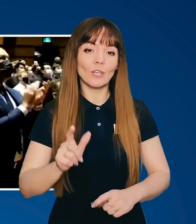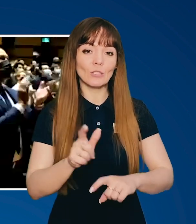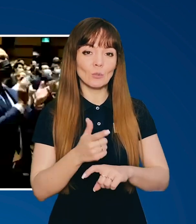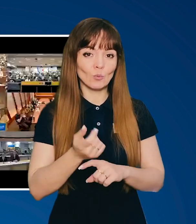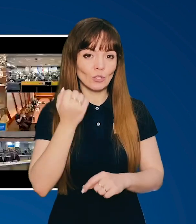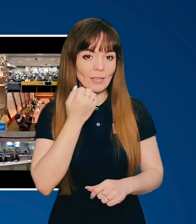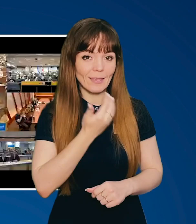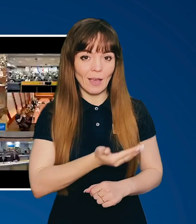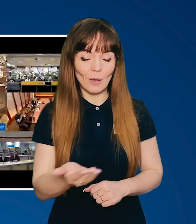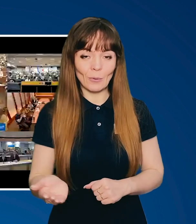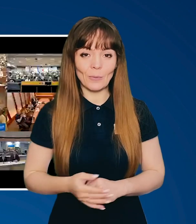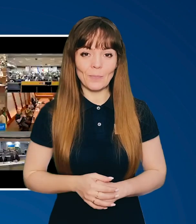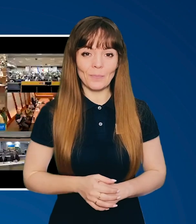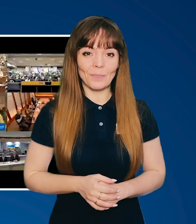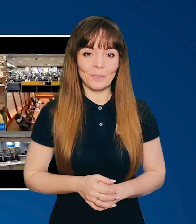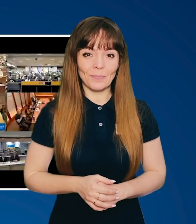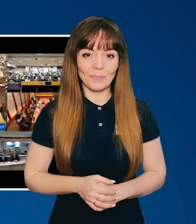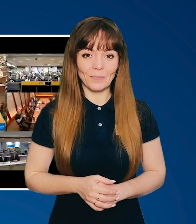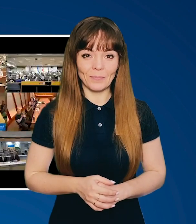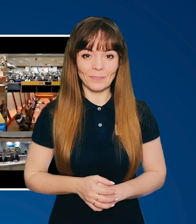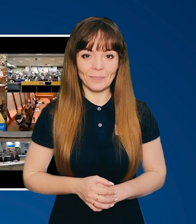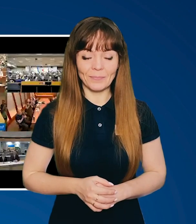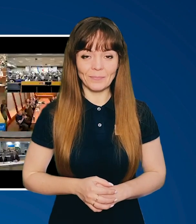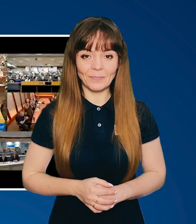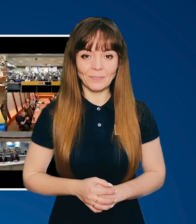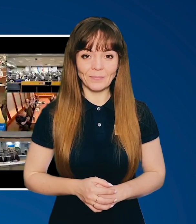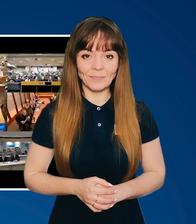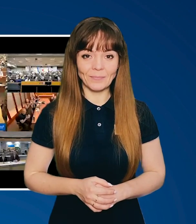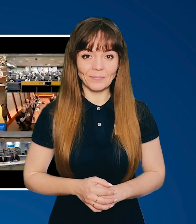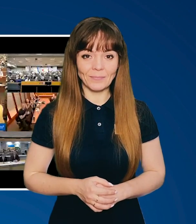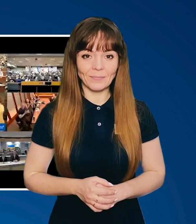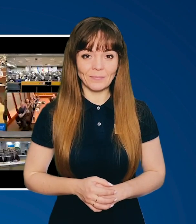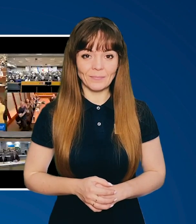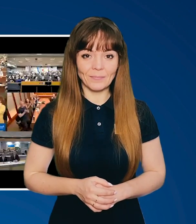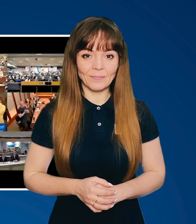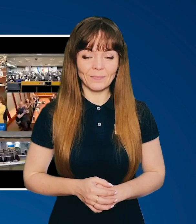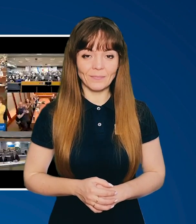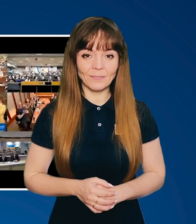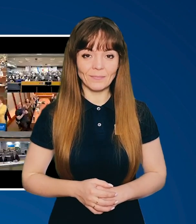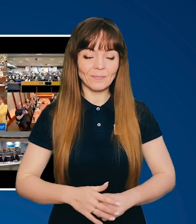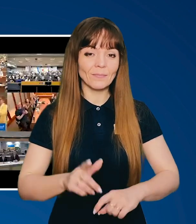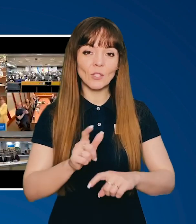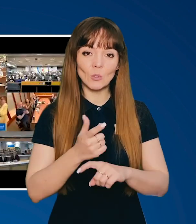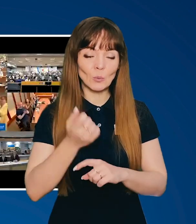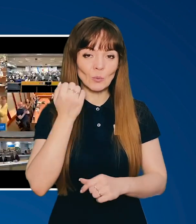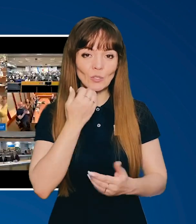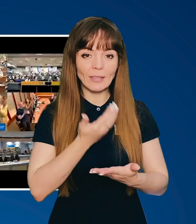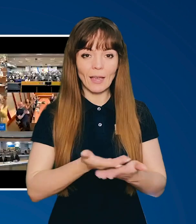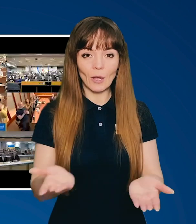Дуже дякую. Дякую. Для нас це велика честь. Для всіх країнців. Дуже дякую.